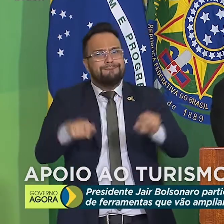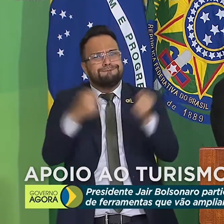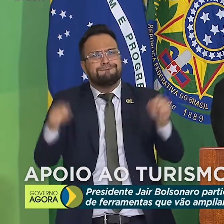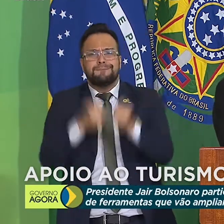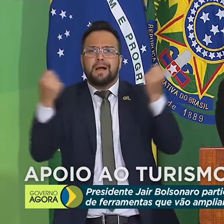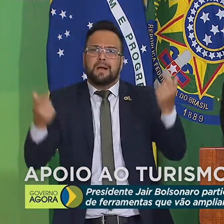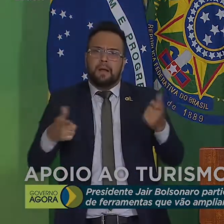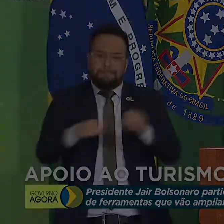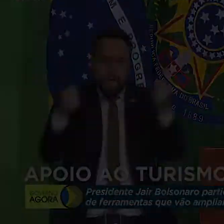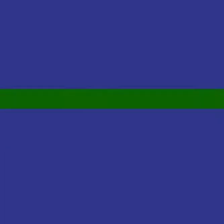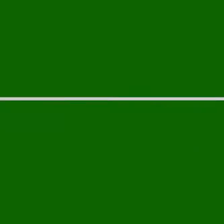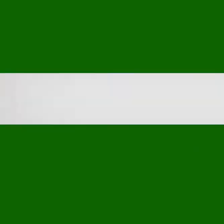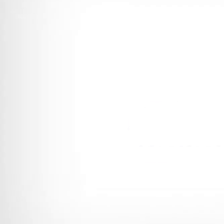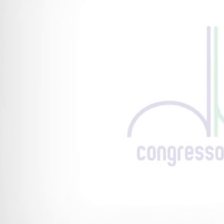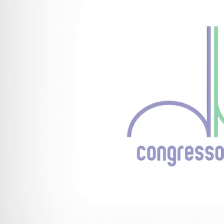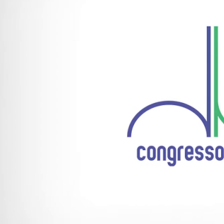Isso destrói empregos.